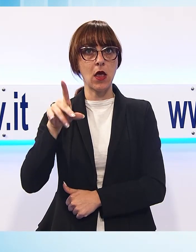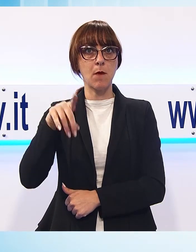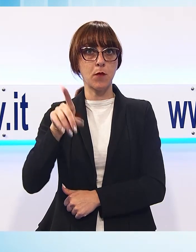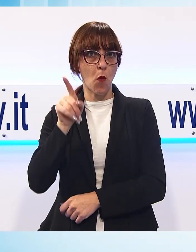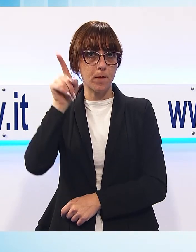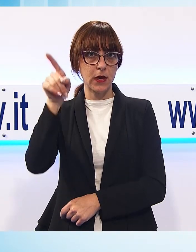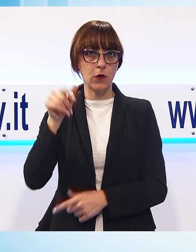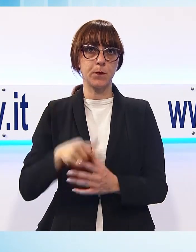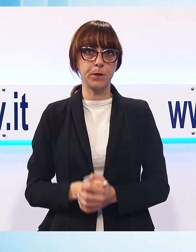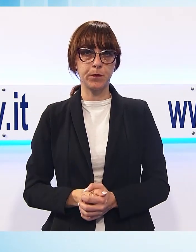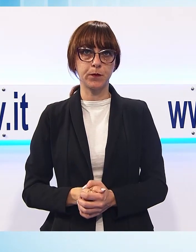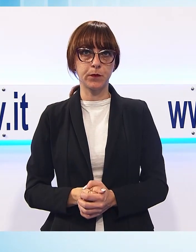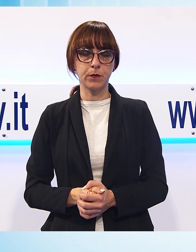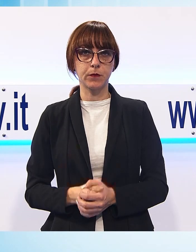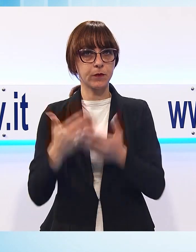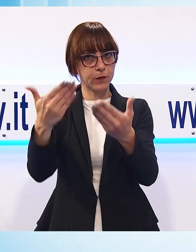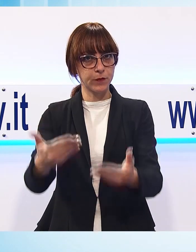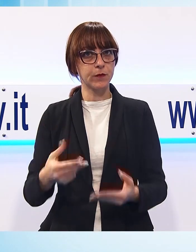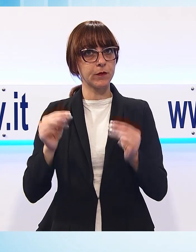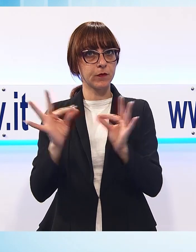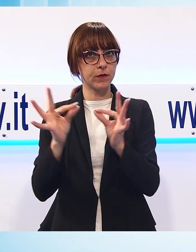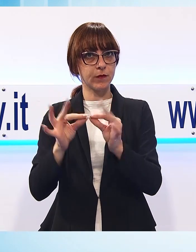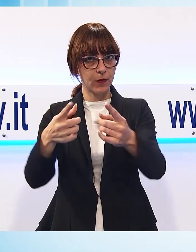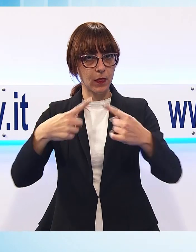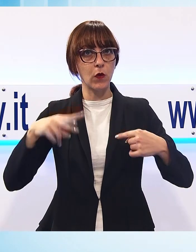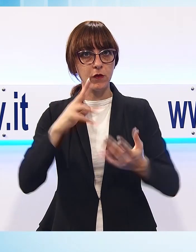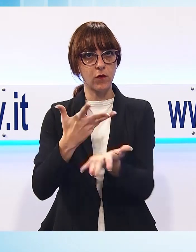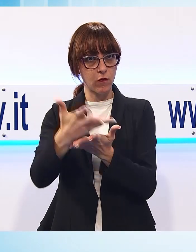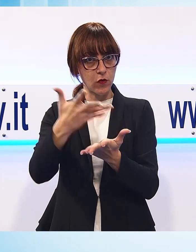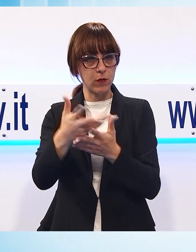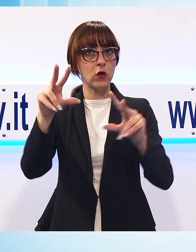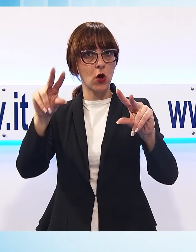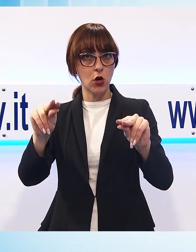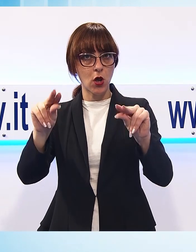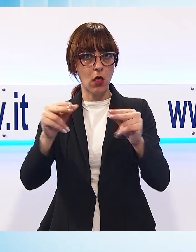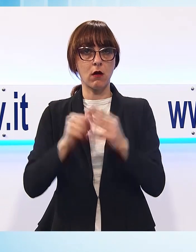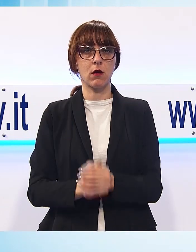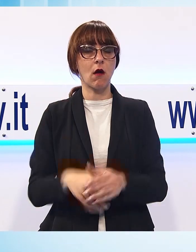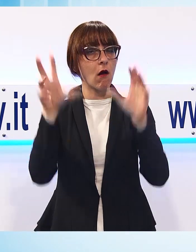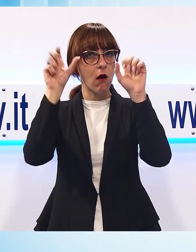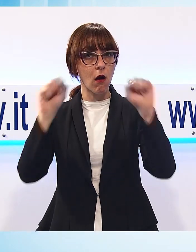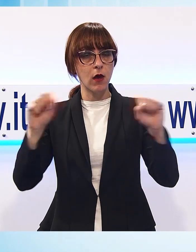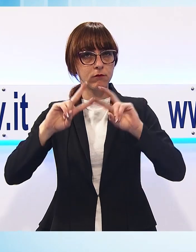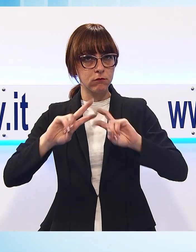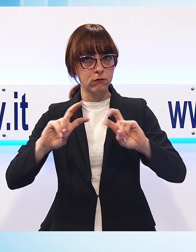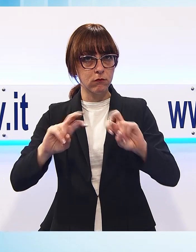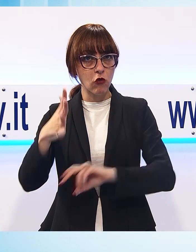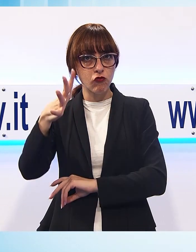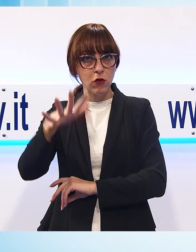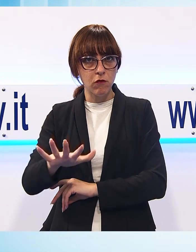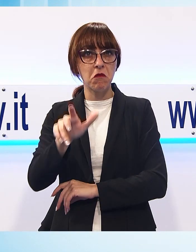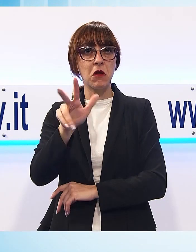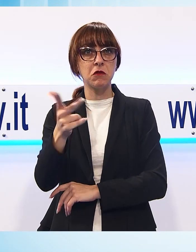Ben trovati a questa nuova edizione del TGNU in apertura. La cronaca con l'operazione dei carabinieri che ha assicurato alla giustizia tre